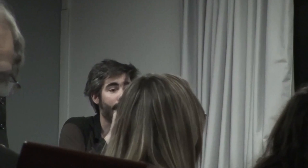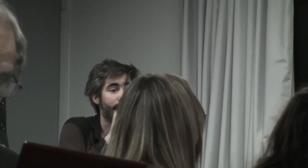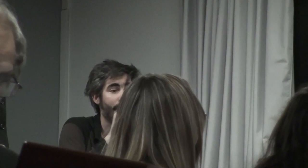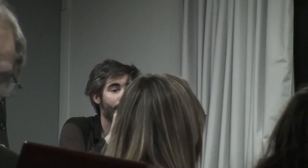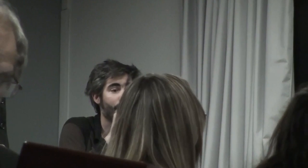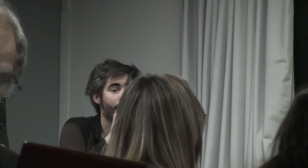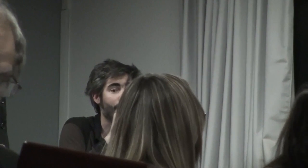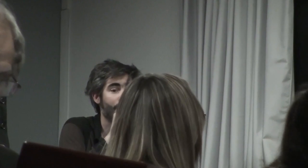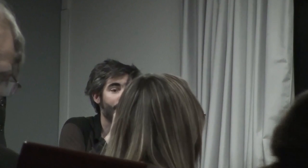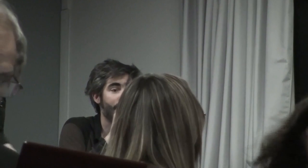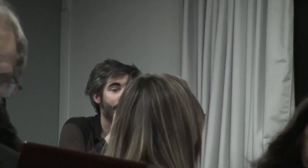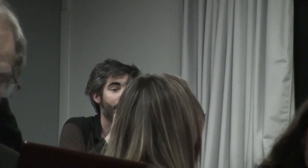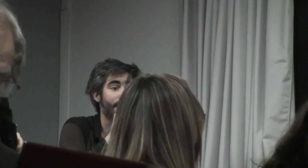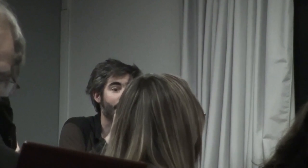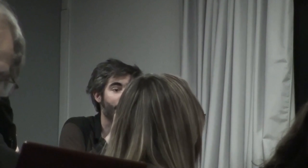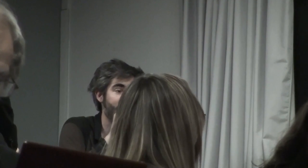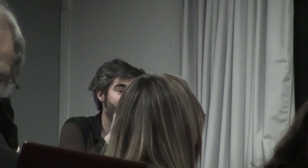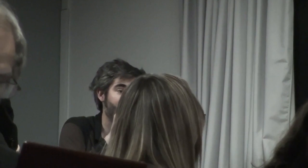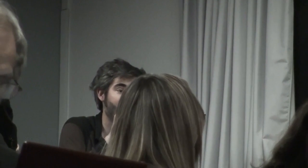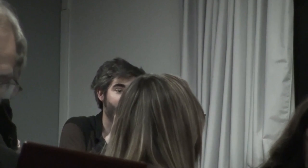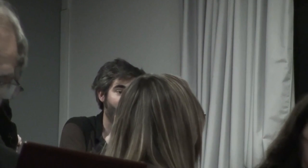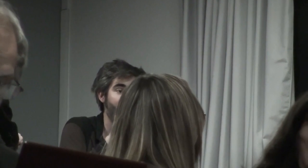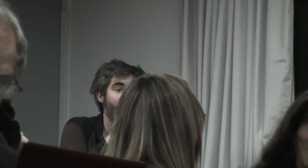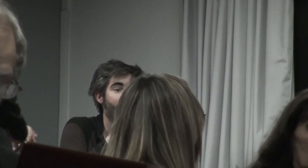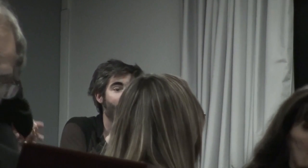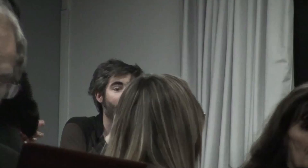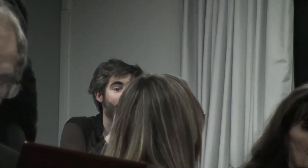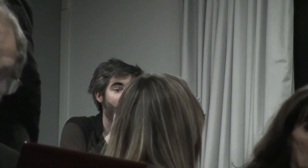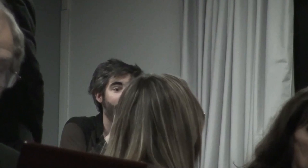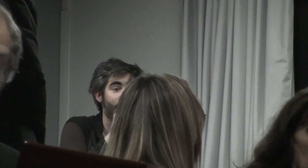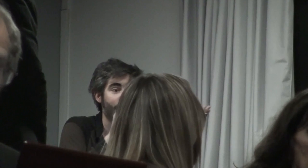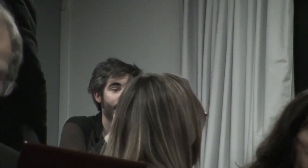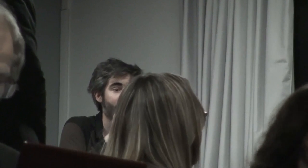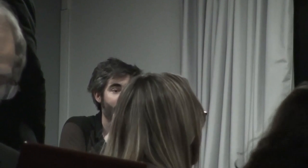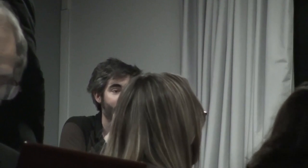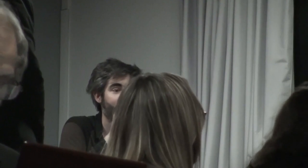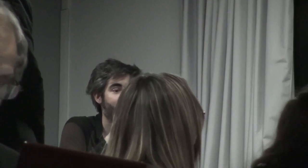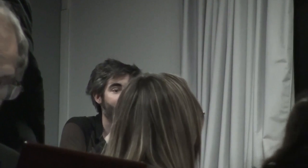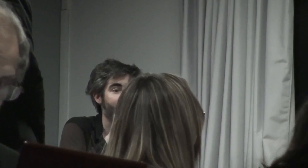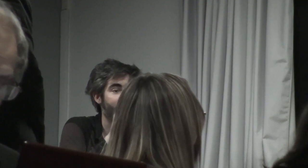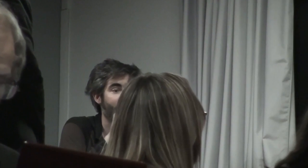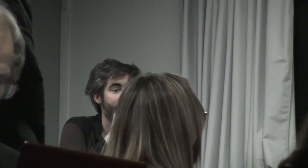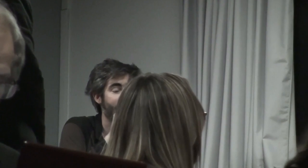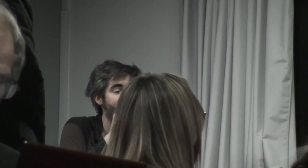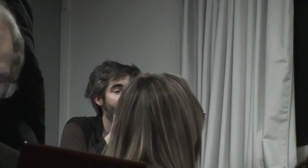plein de cas de gens qui a posteriori une fois plus grand se plaignent du sexe dans lequel ils ont été rassignés